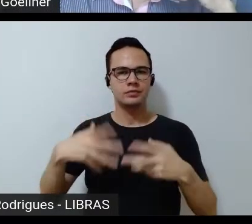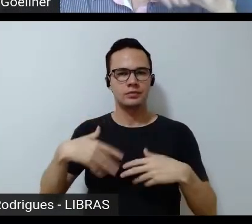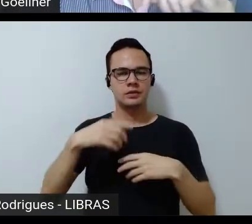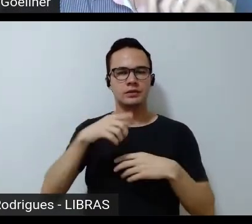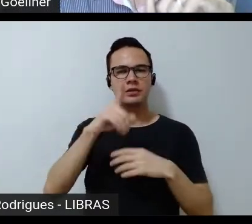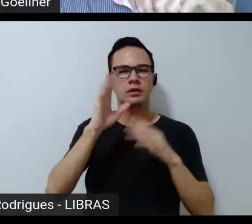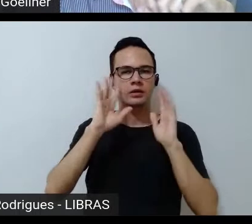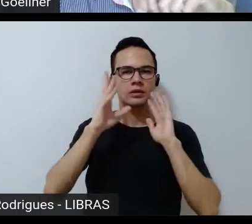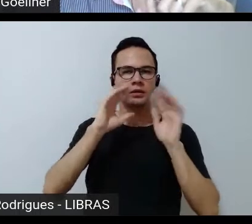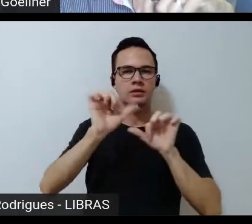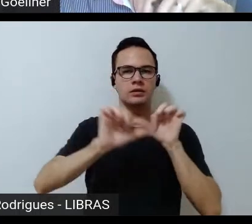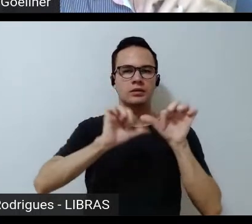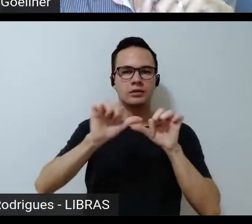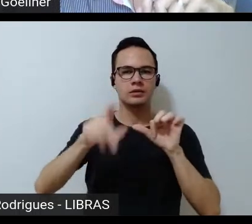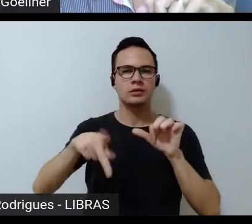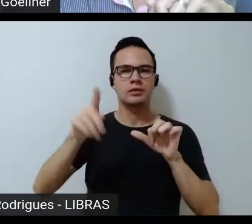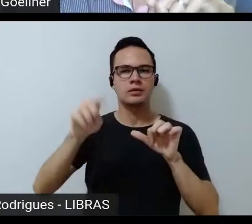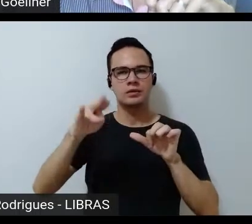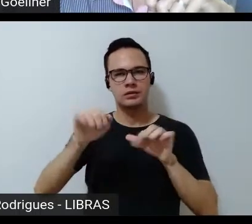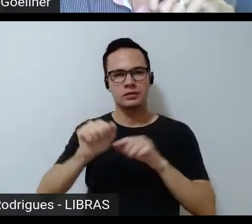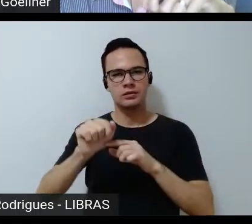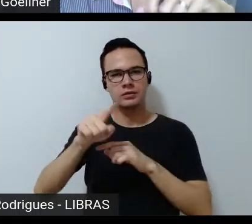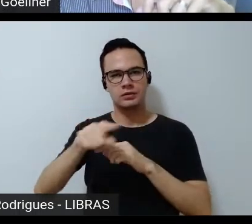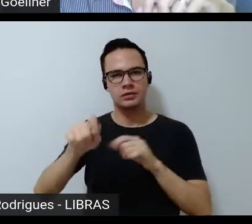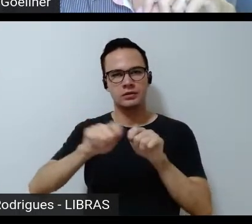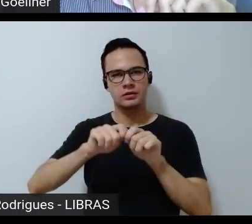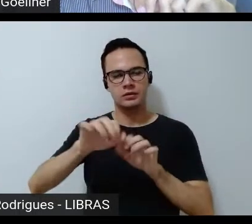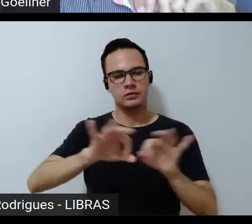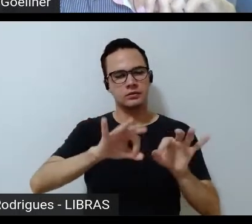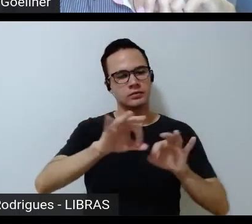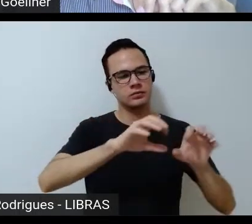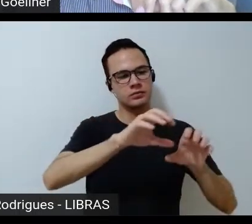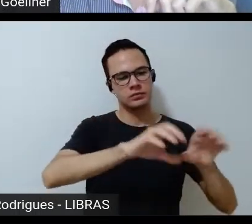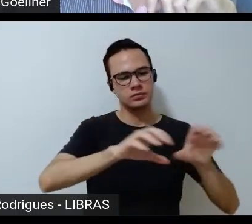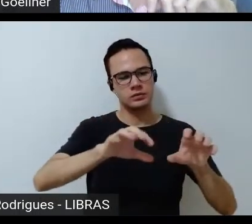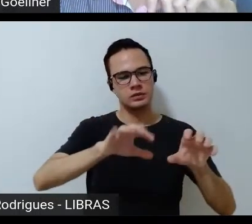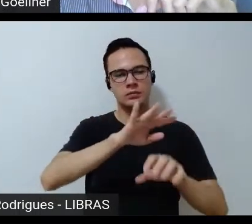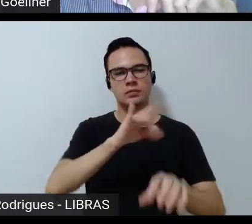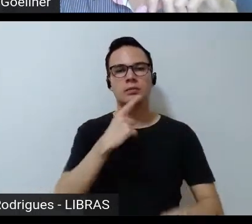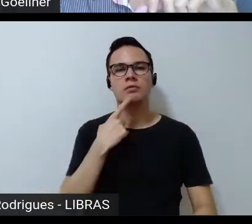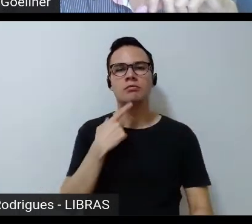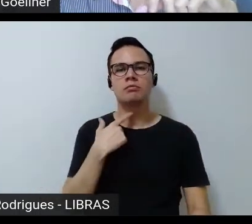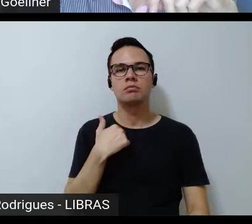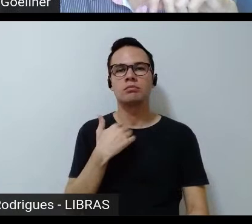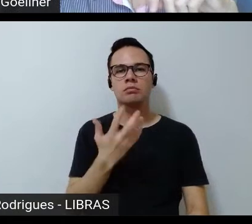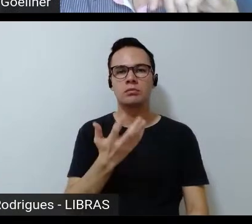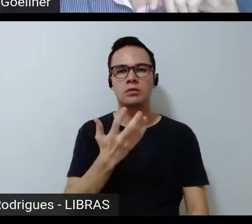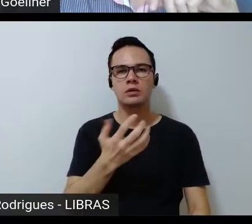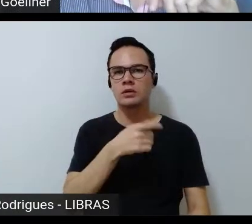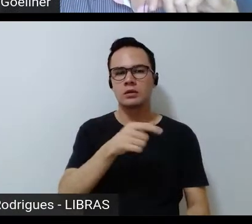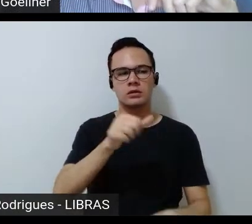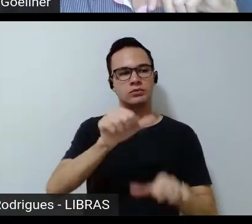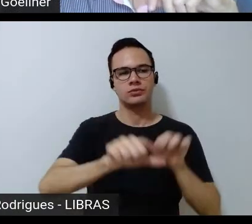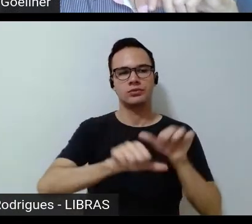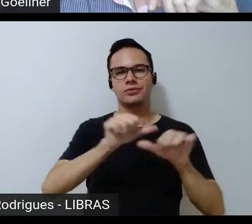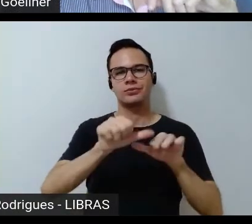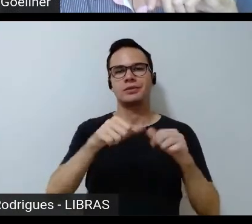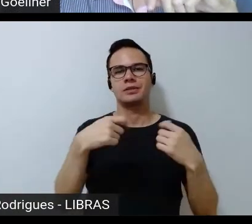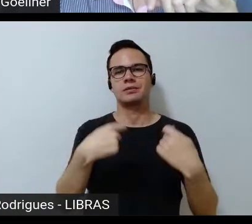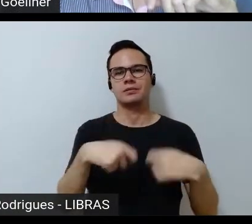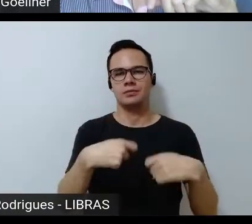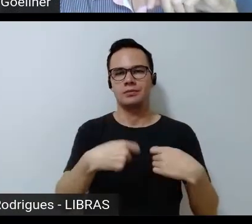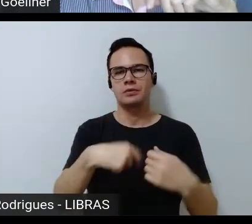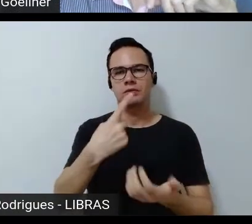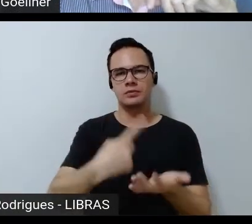mudar como a professora Cátia estava falando as peças do jogo se o interesse de fato não for o outro o interesse é o compromisso